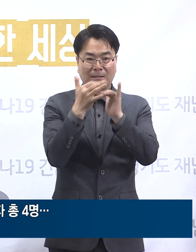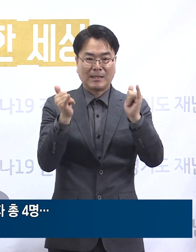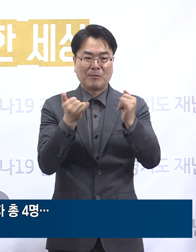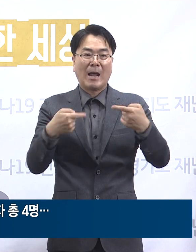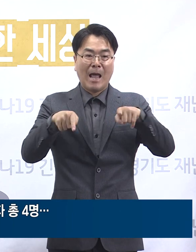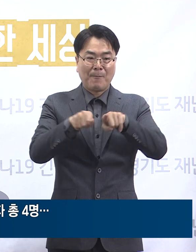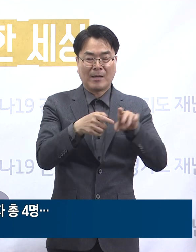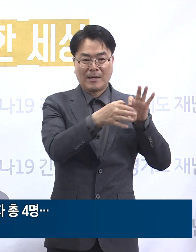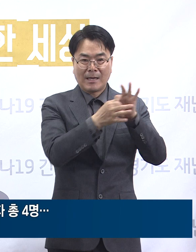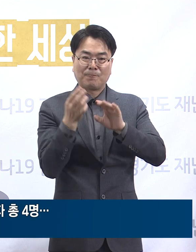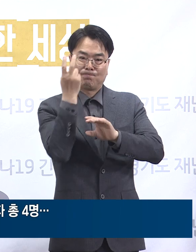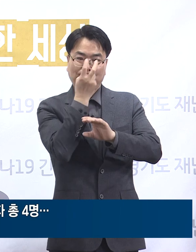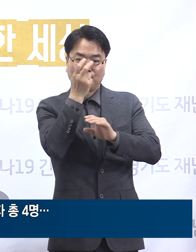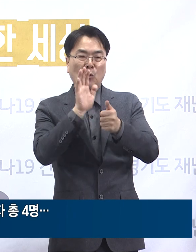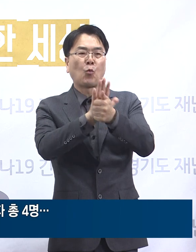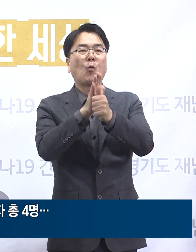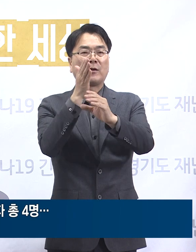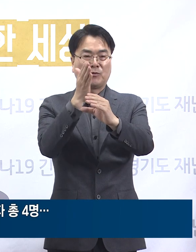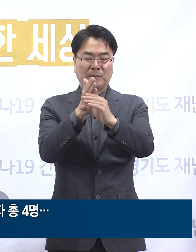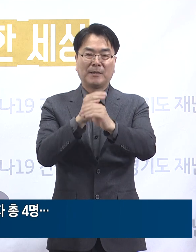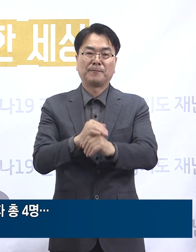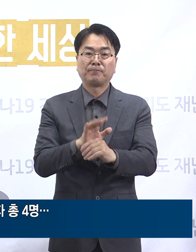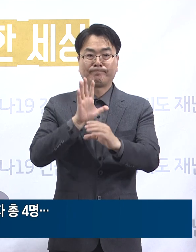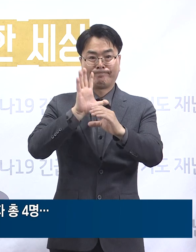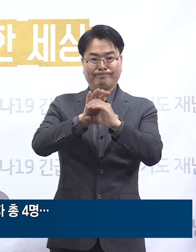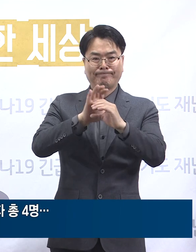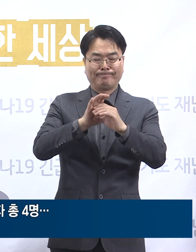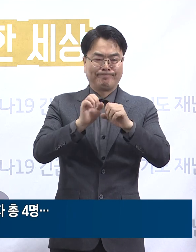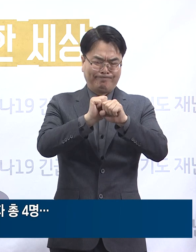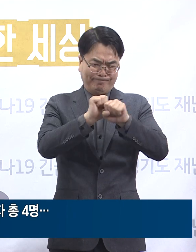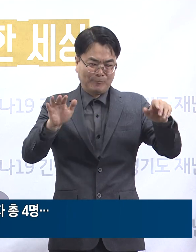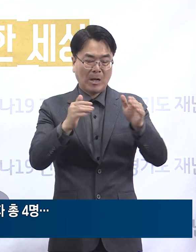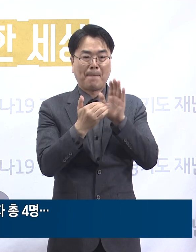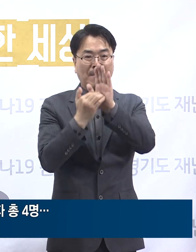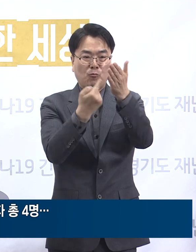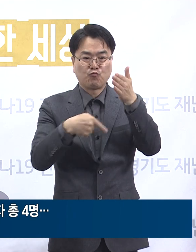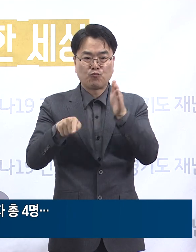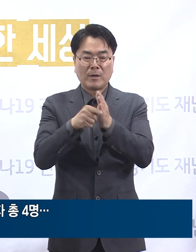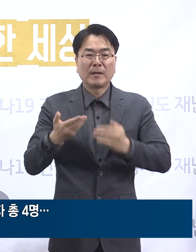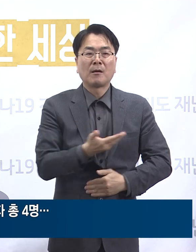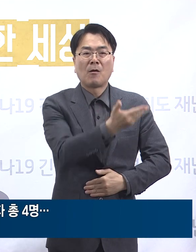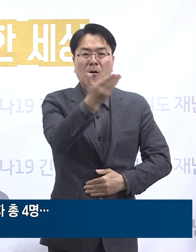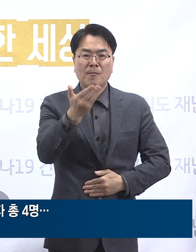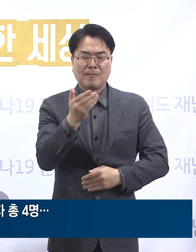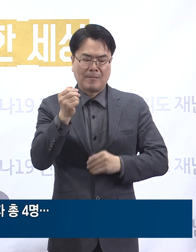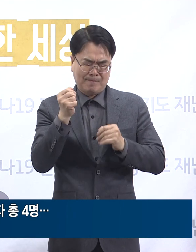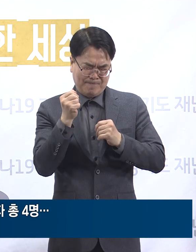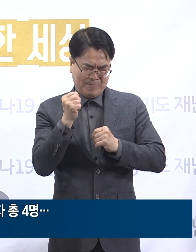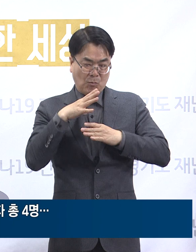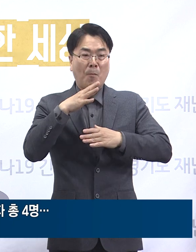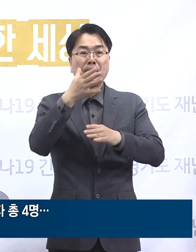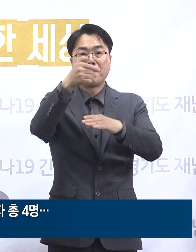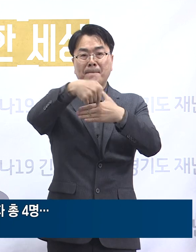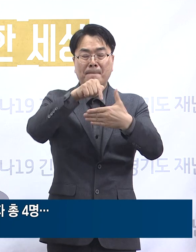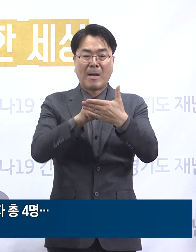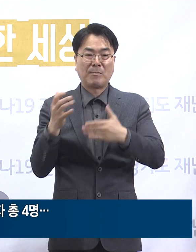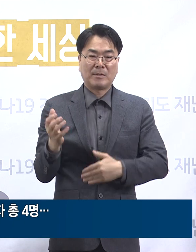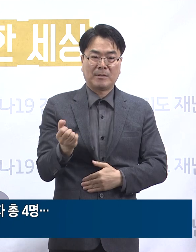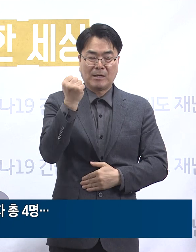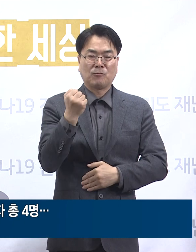모니터링 예정입니다. 코로나19 확산 방지를 위해 도움드리기 여러분의 경각심 유지를 당부드립니다.